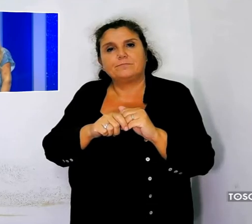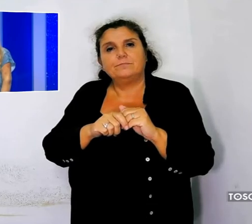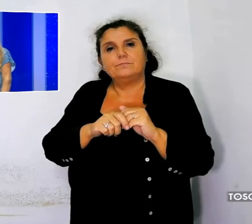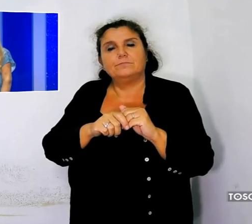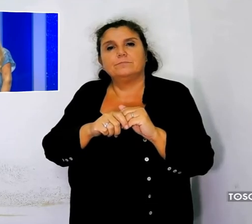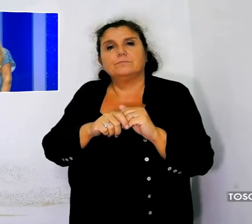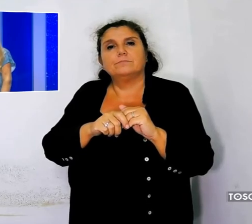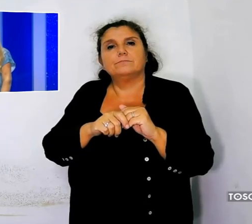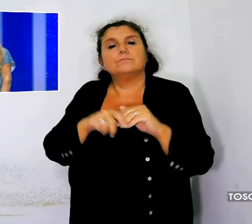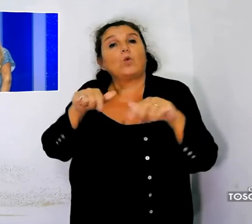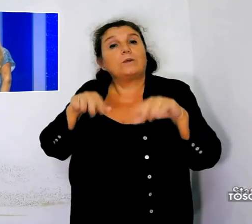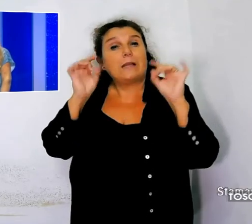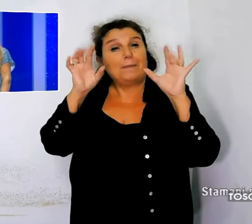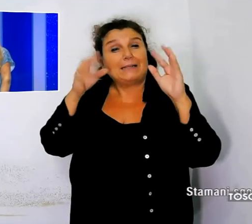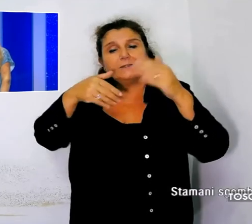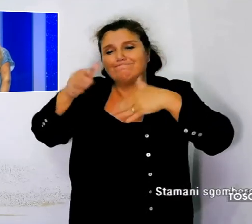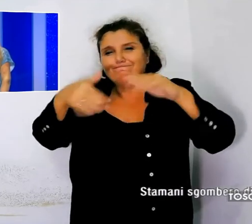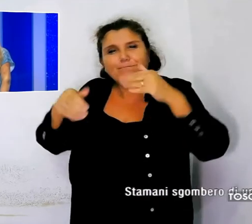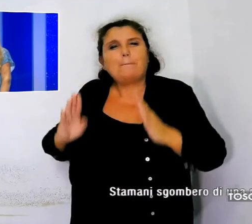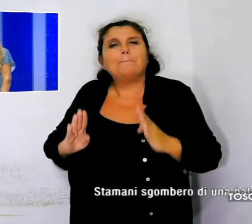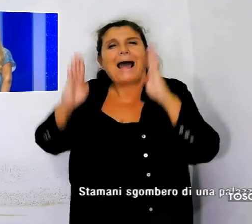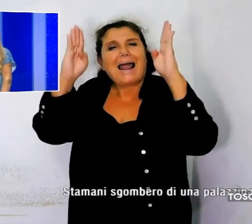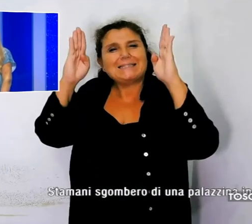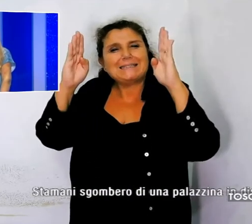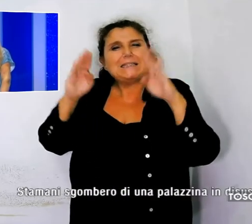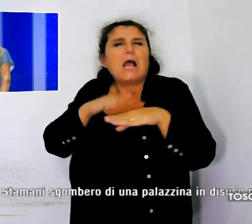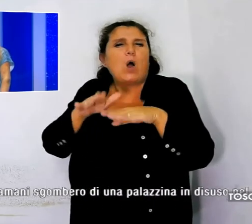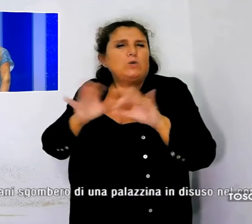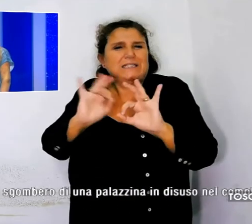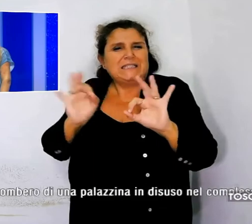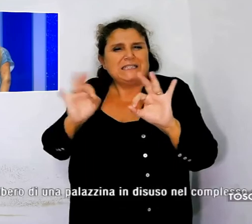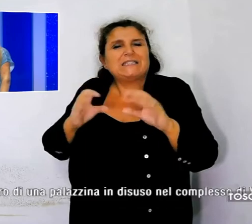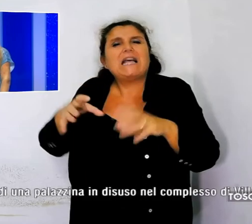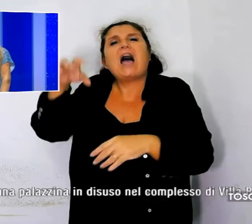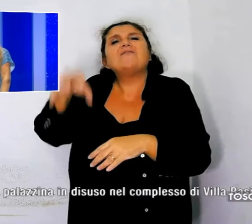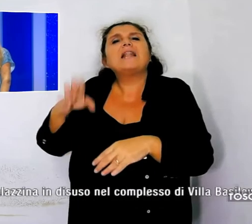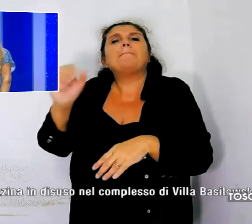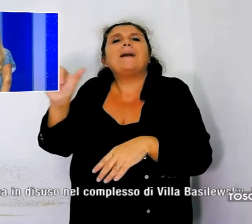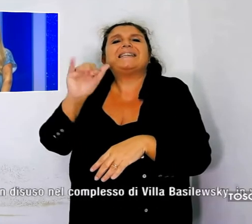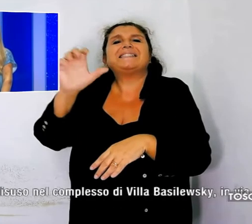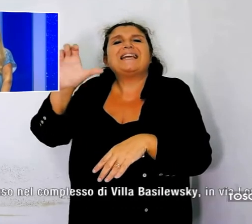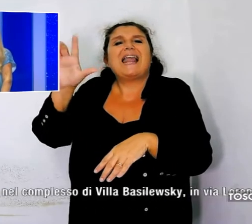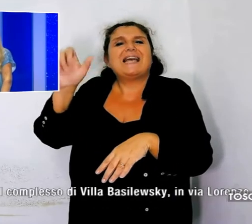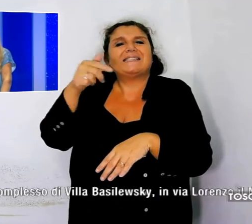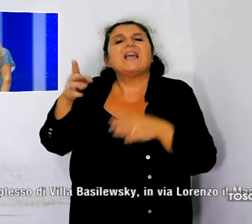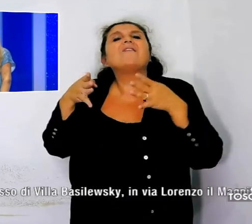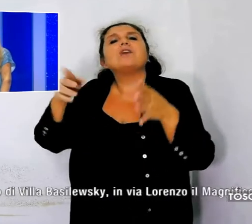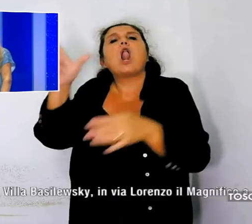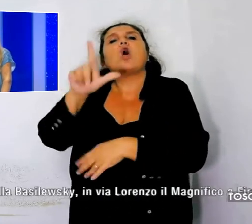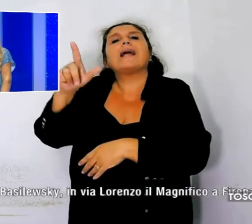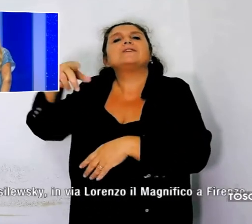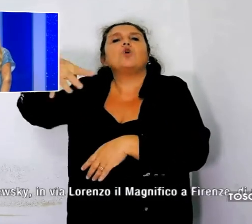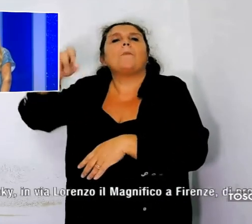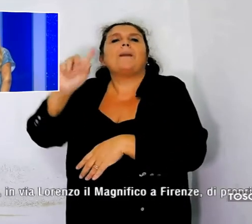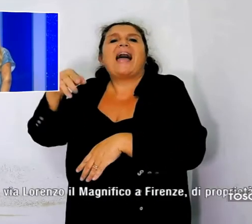Stamani sgombero di una palazzina in disuso nel complesso di Villa Basileschi, in via Lorenzo del Magnifico, a Firenze,